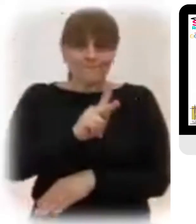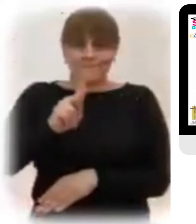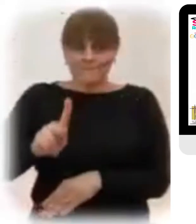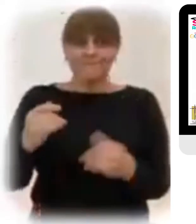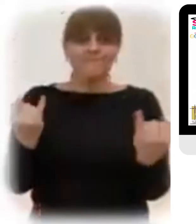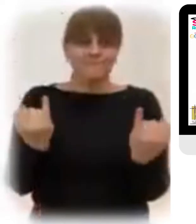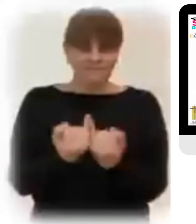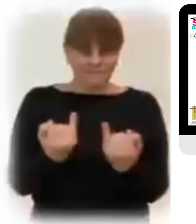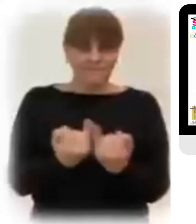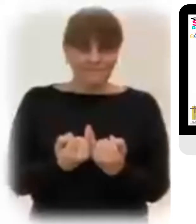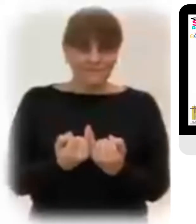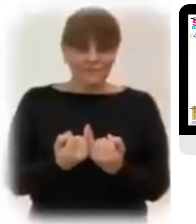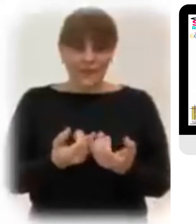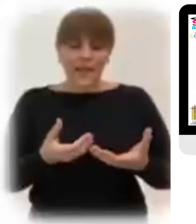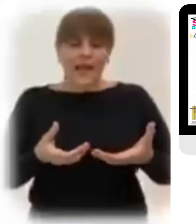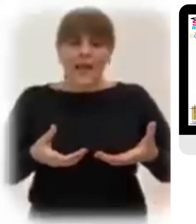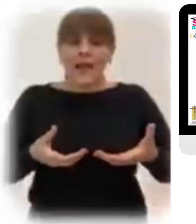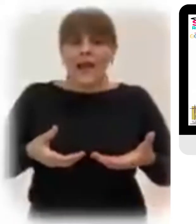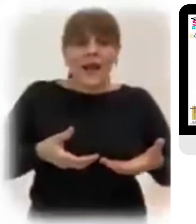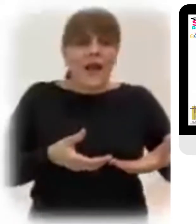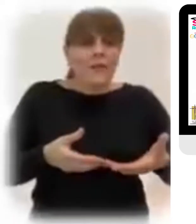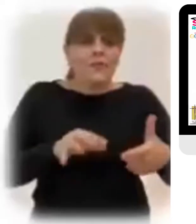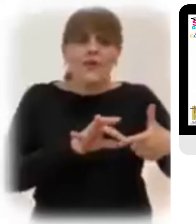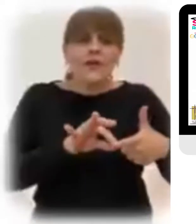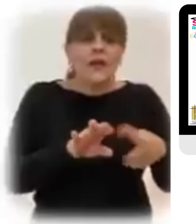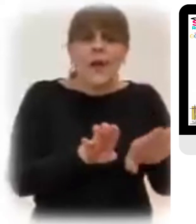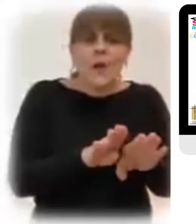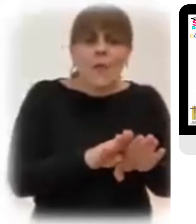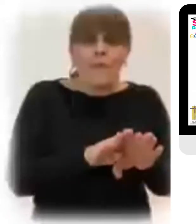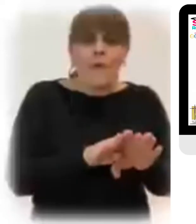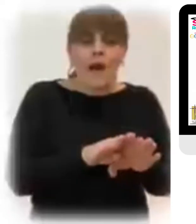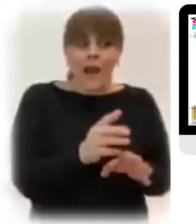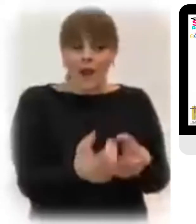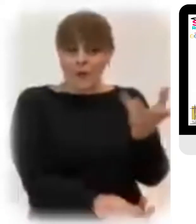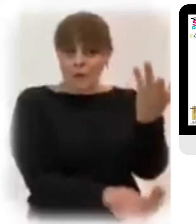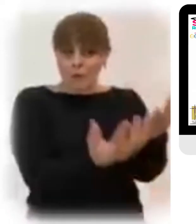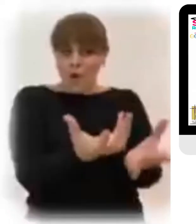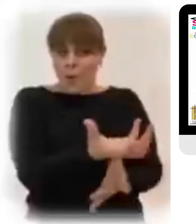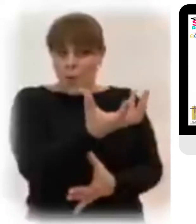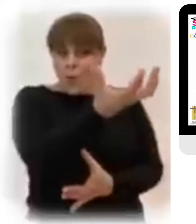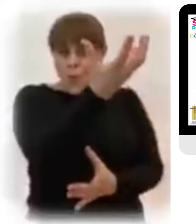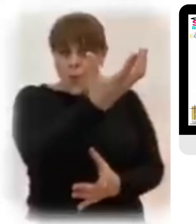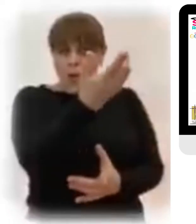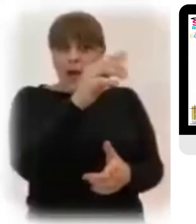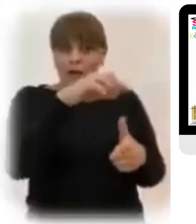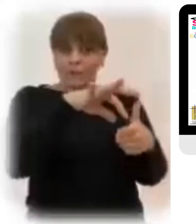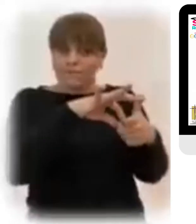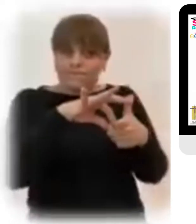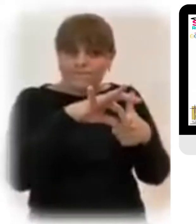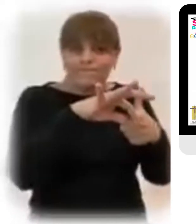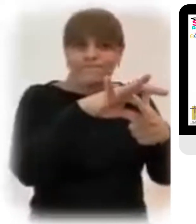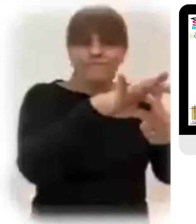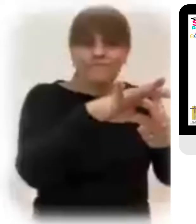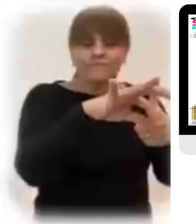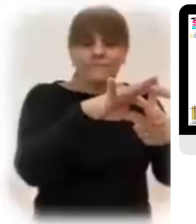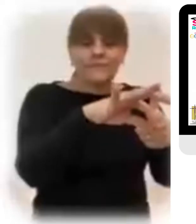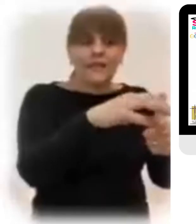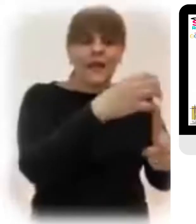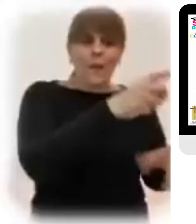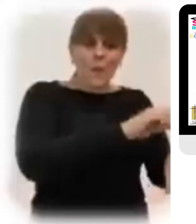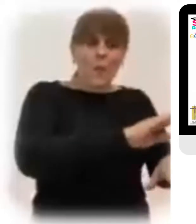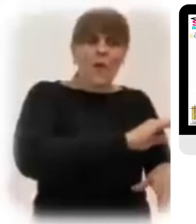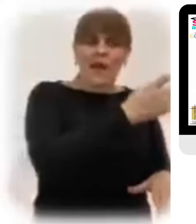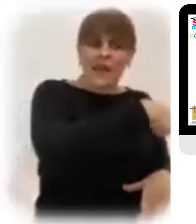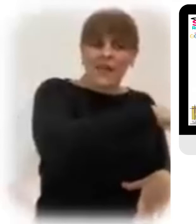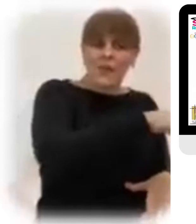bautismales Un camino guiado por la columna de fuego Y por la nube que conduce a Israel De la